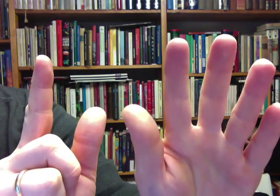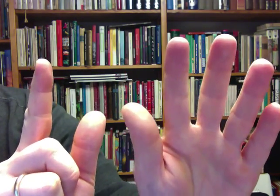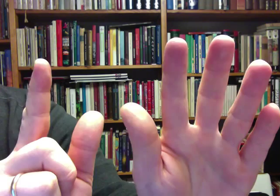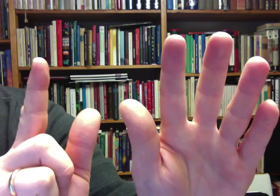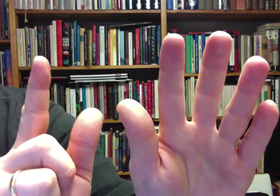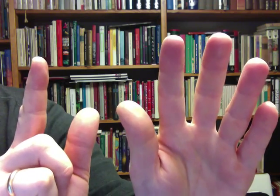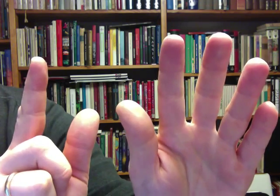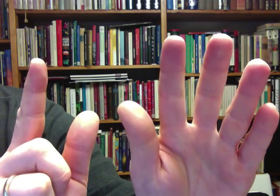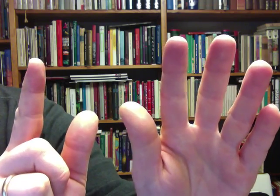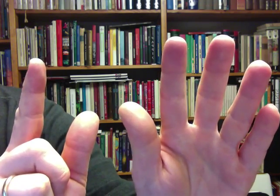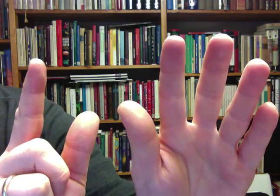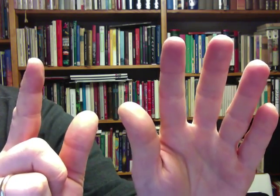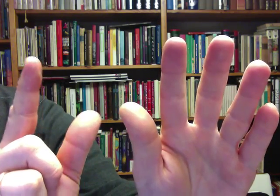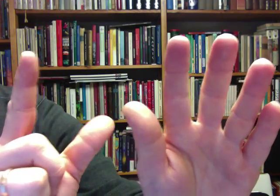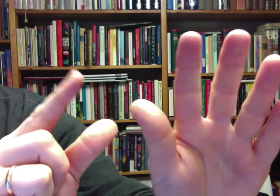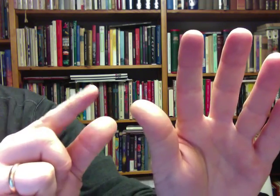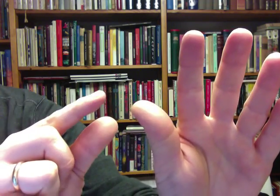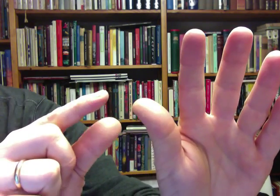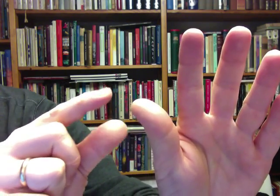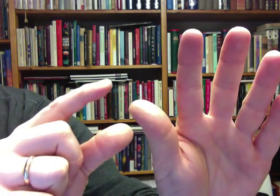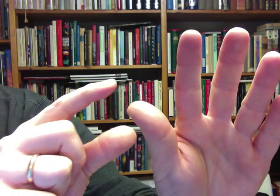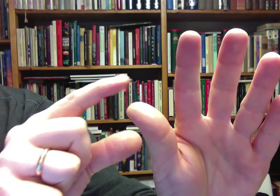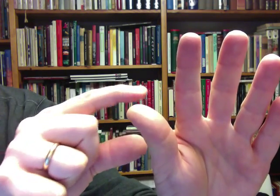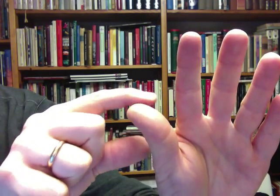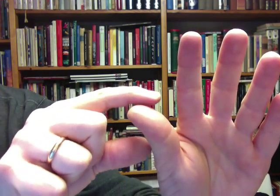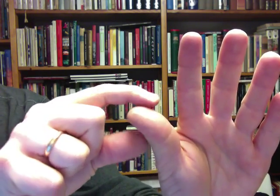Se on seitsemän. Älä varasta.